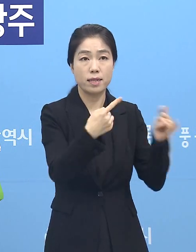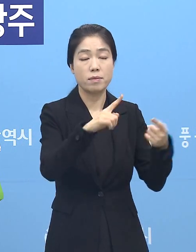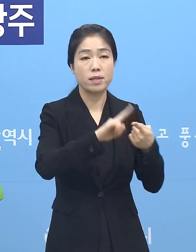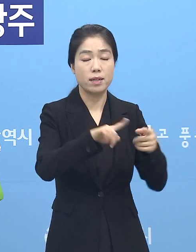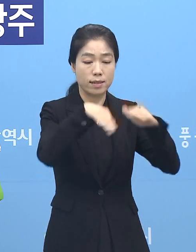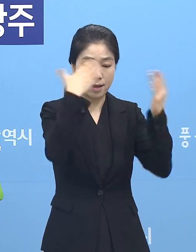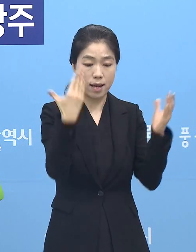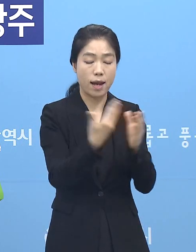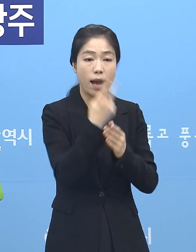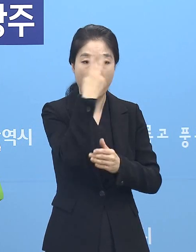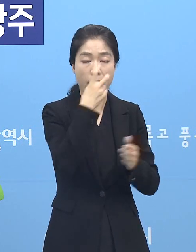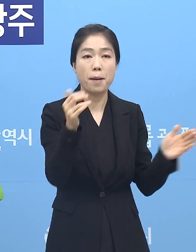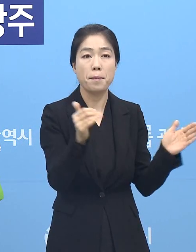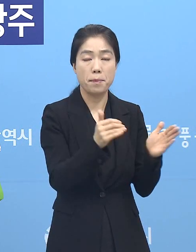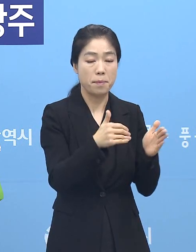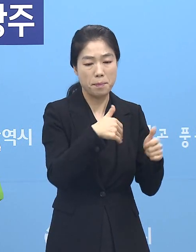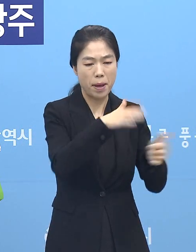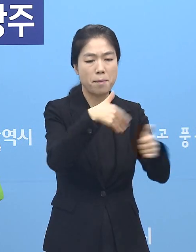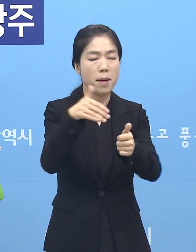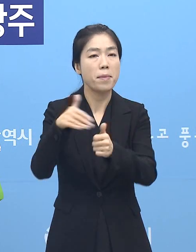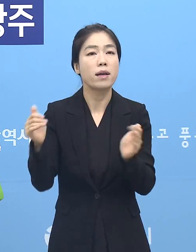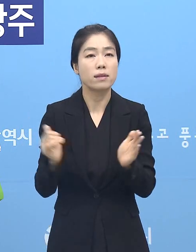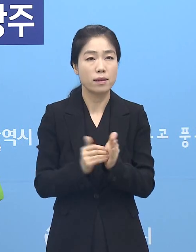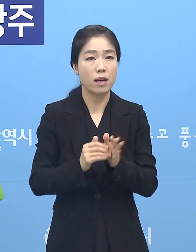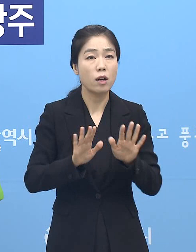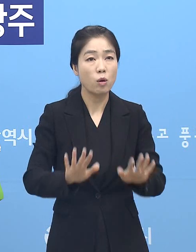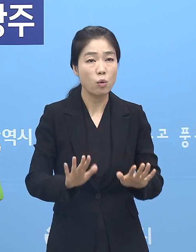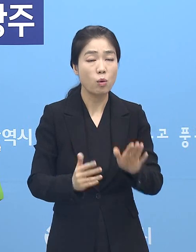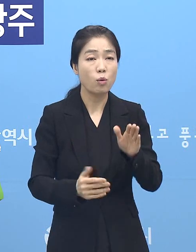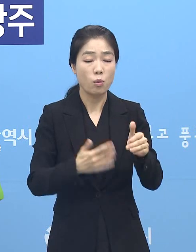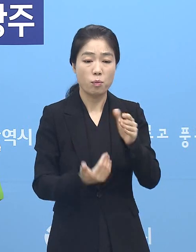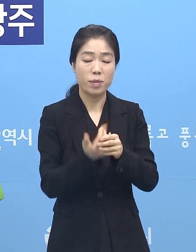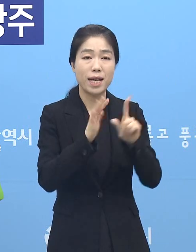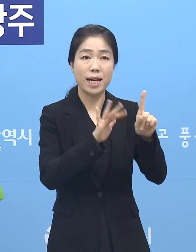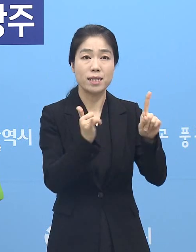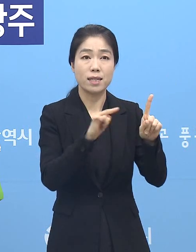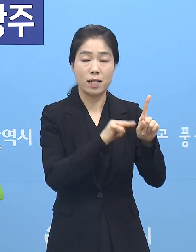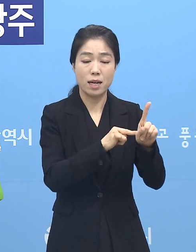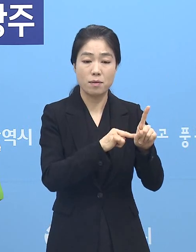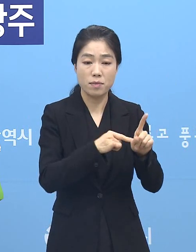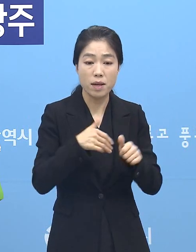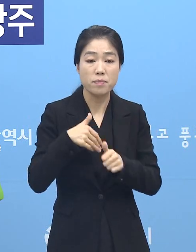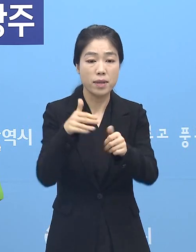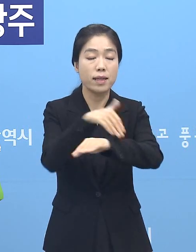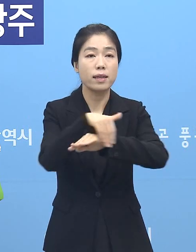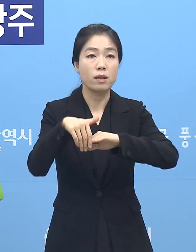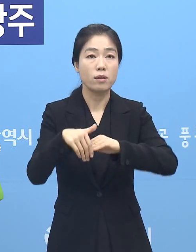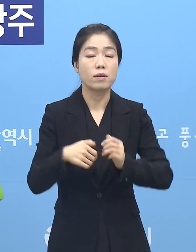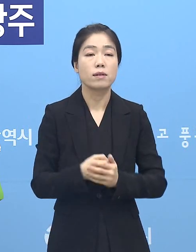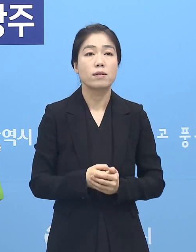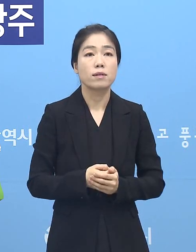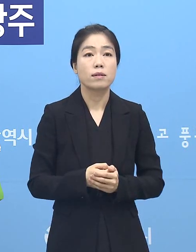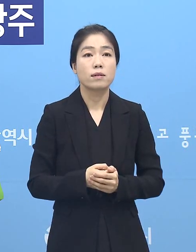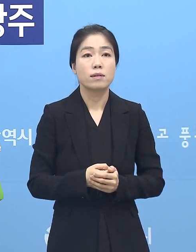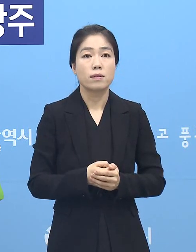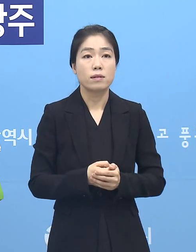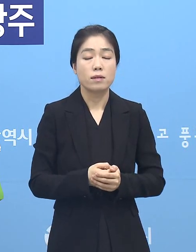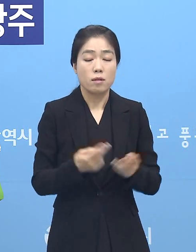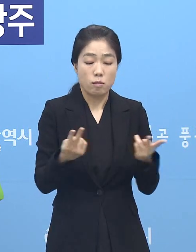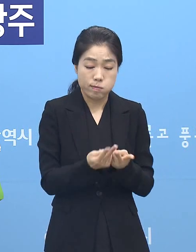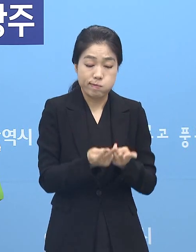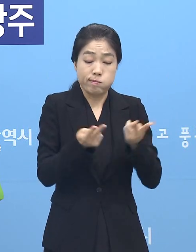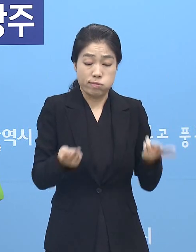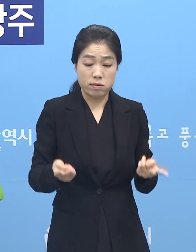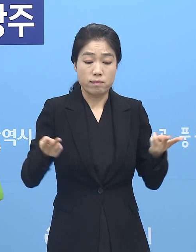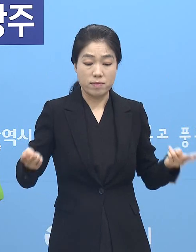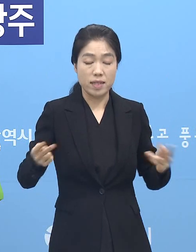다 후송을 완료했고 오늘 발생된 1명에 대해서 이송 예정에 있습니다. 밀집도 완화 조치도